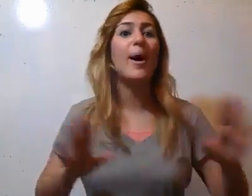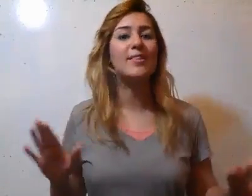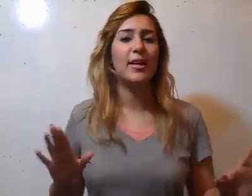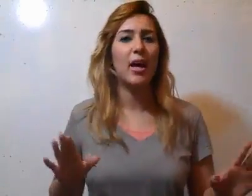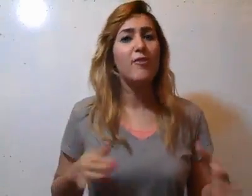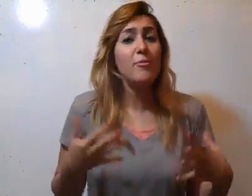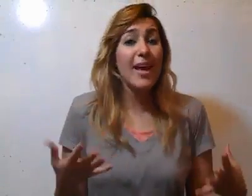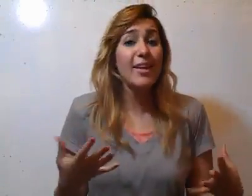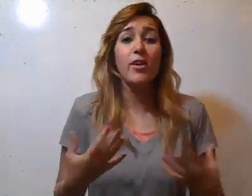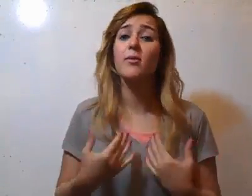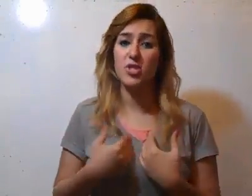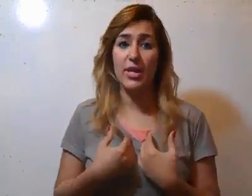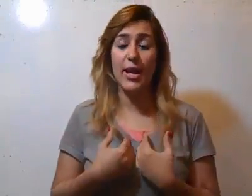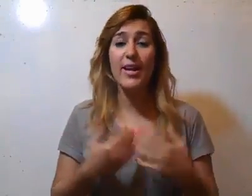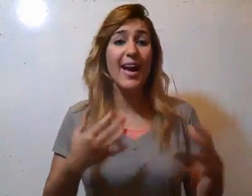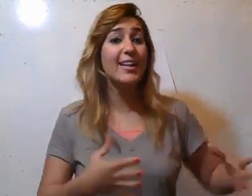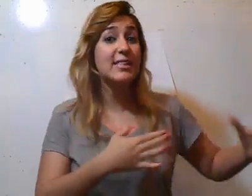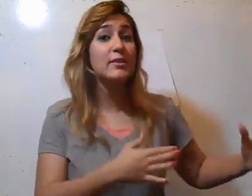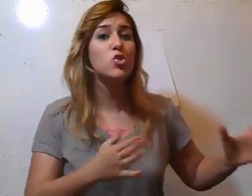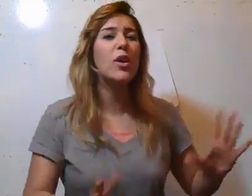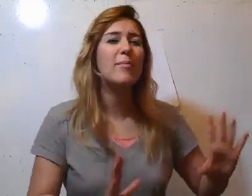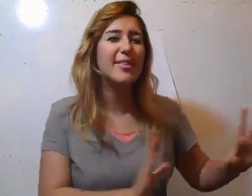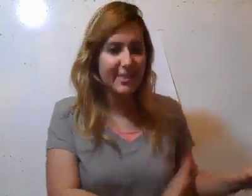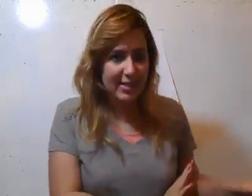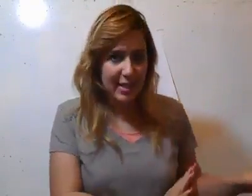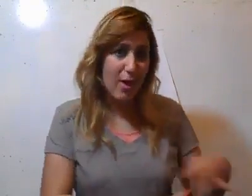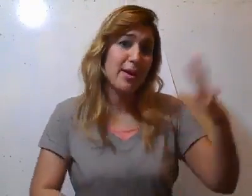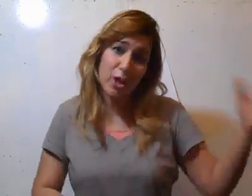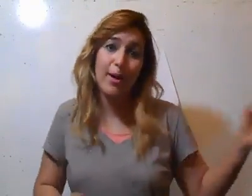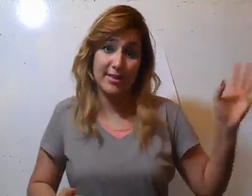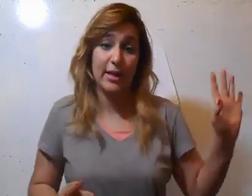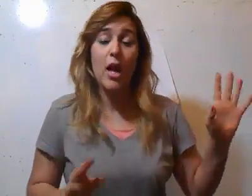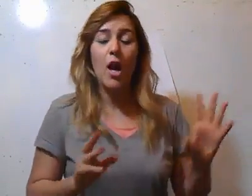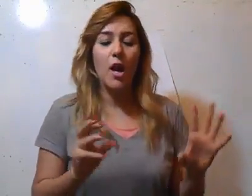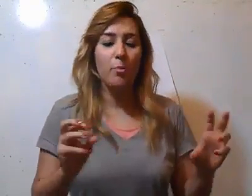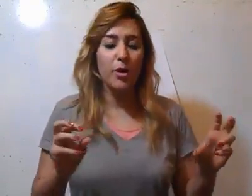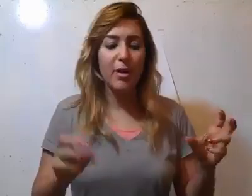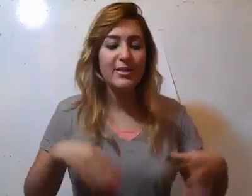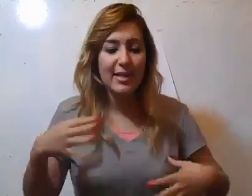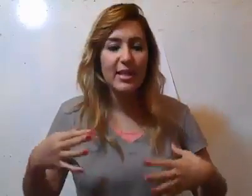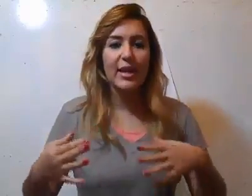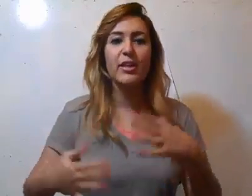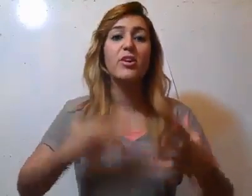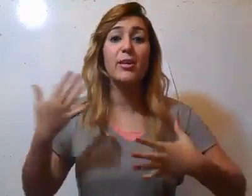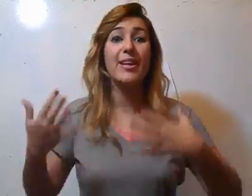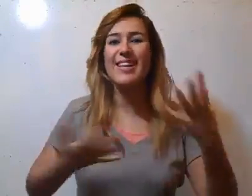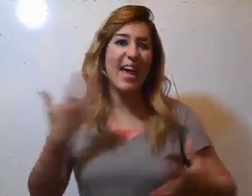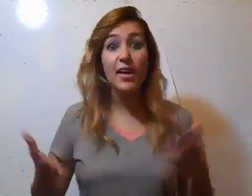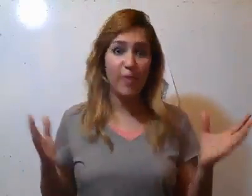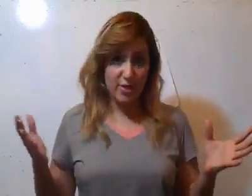عالتانية. فمن الاخر الراجل مش زينا. احنا عقل الست شوية مونتي تاسل. وهنا نجي له بعدين. اه من جاهد يعني مقدار نعمل كزا حاجة في نفس